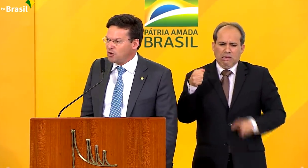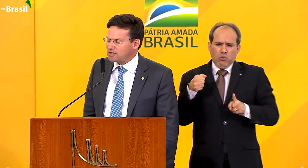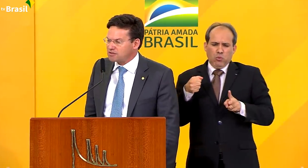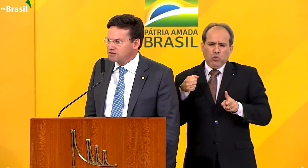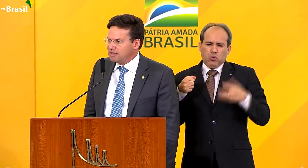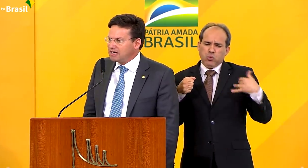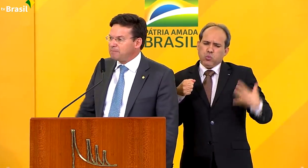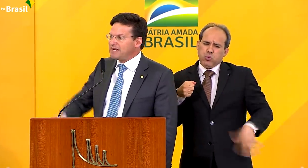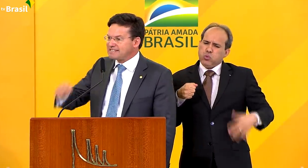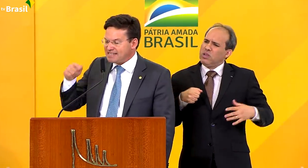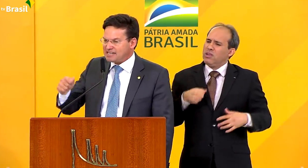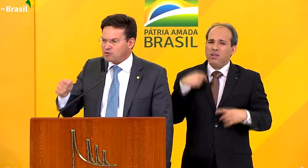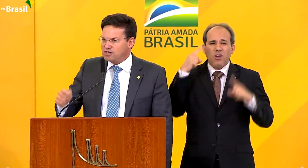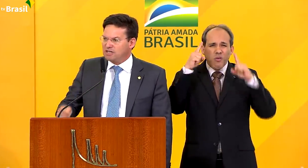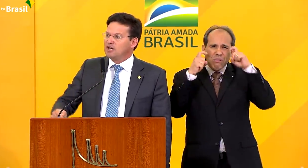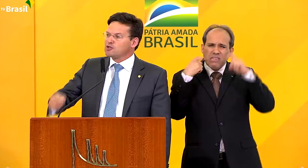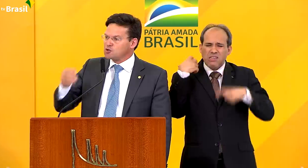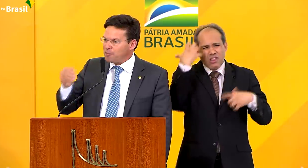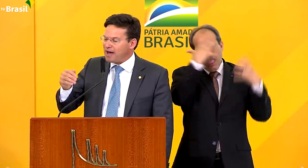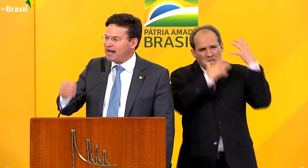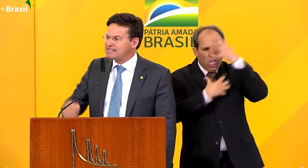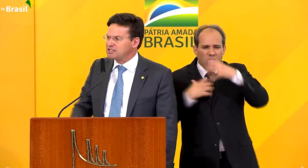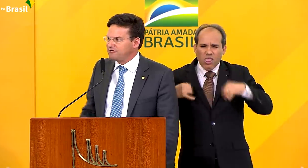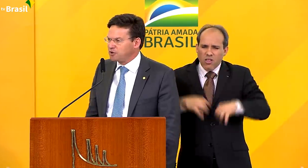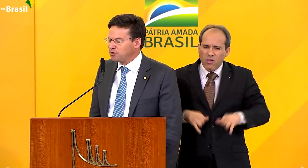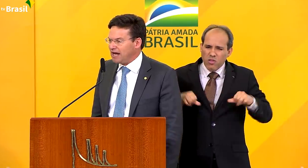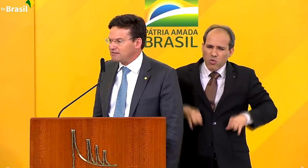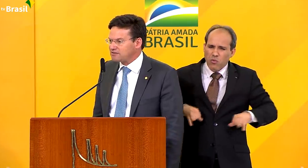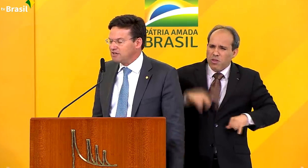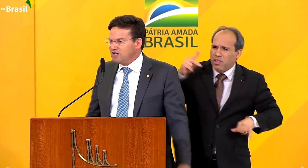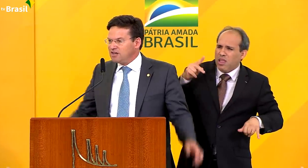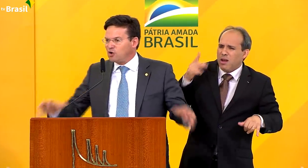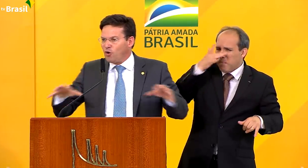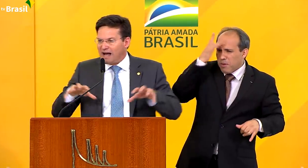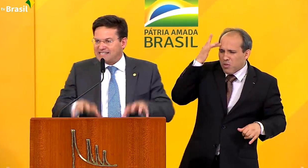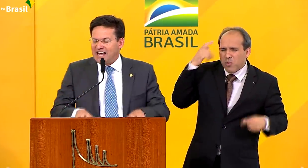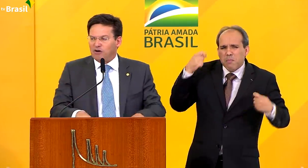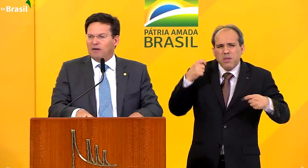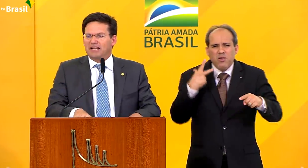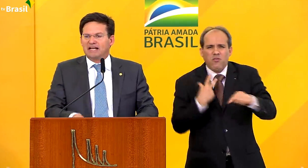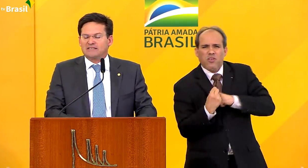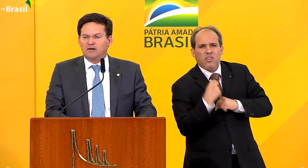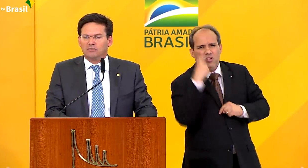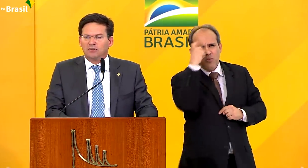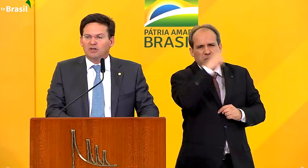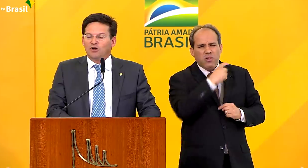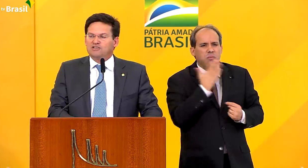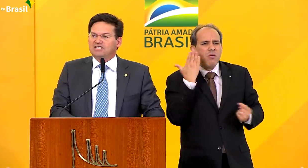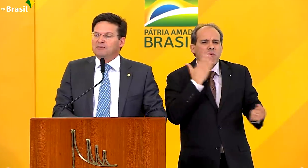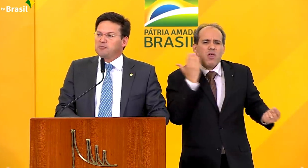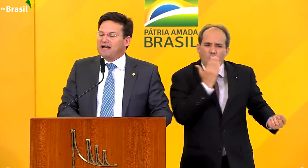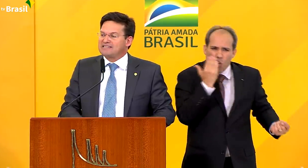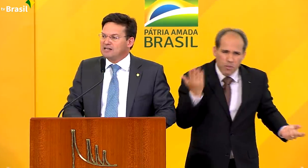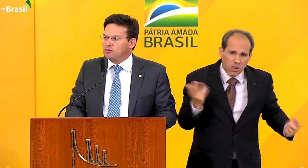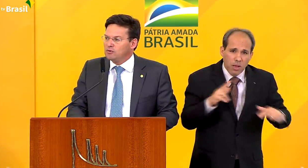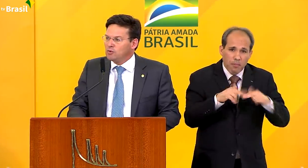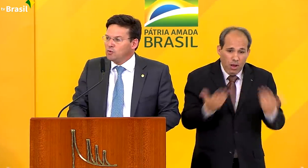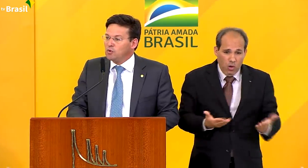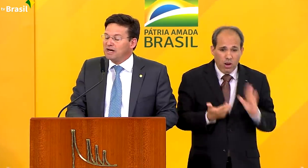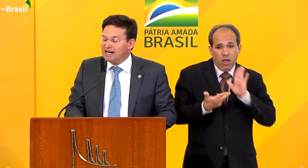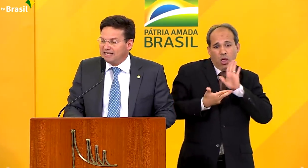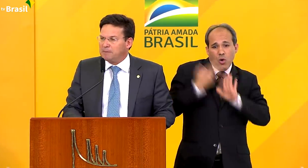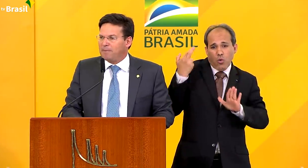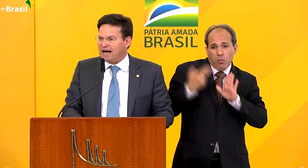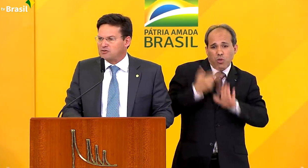dessas pessoas que precisam, sim, superar essas dificuldades. E, com essa regulamentação, nós estamos passando